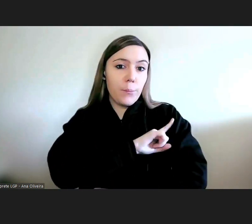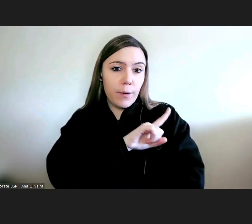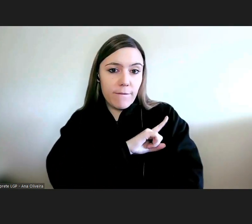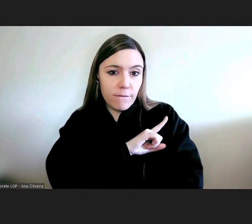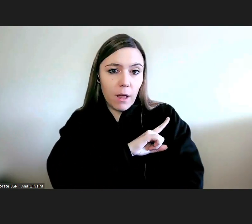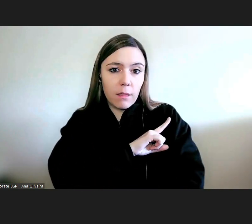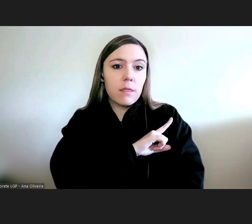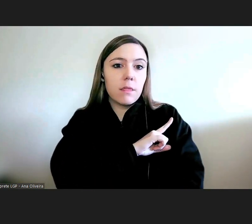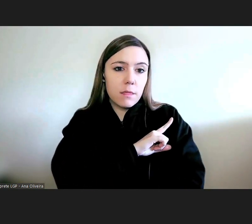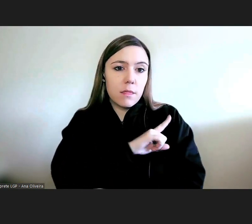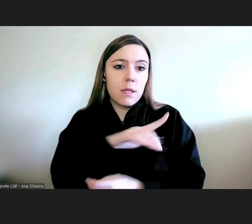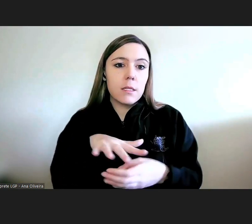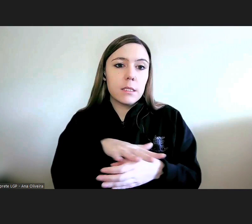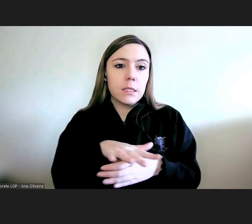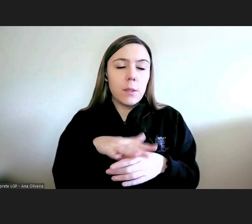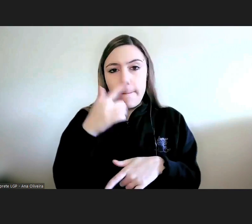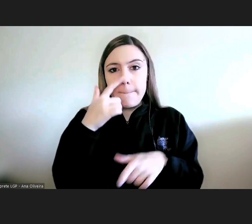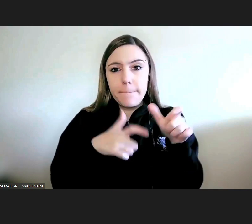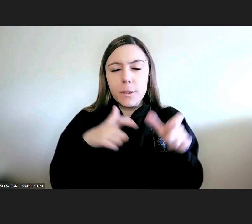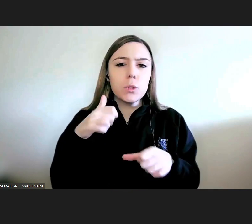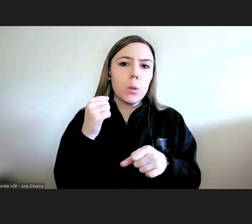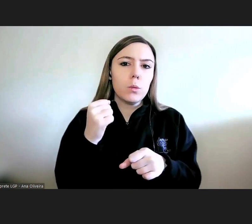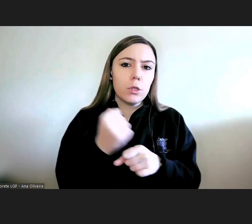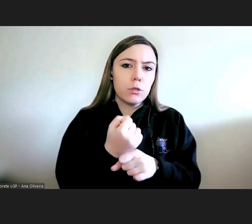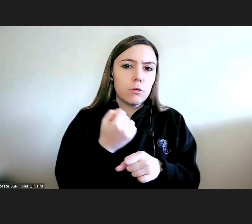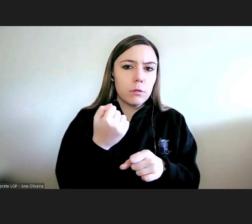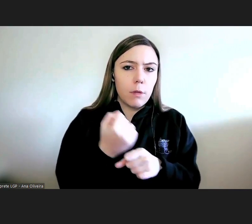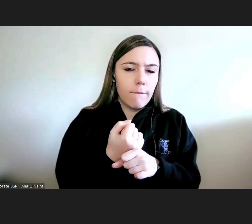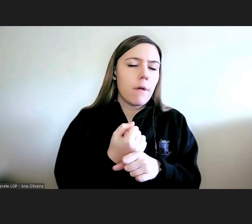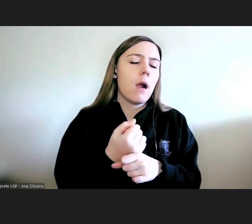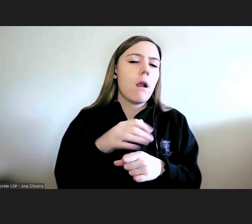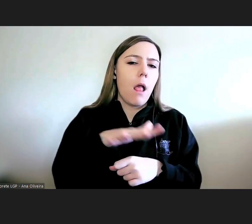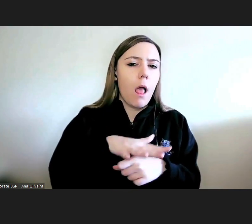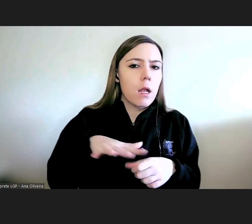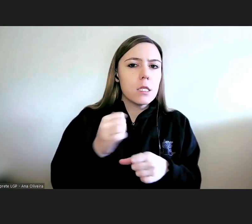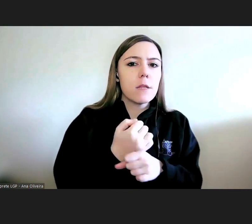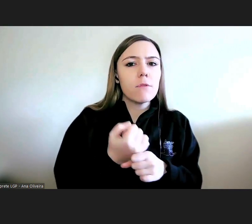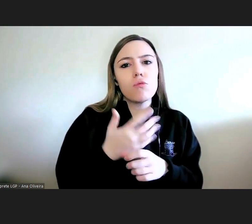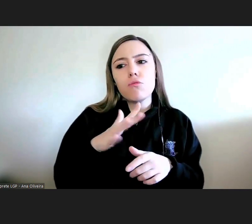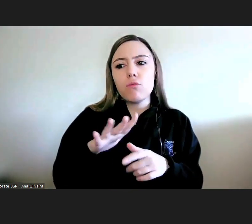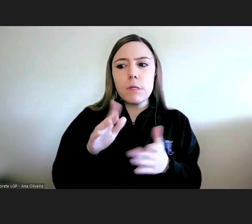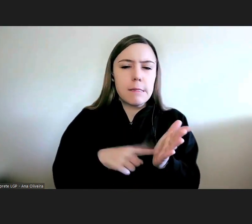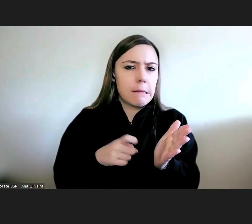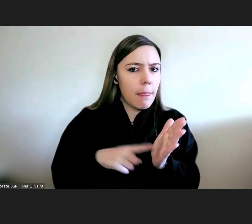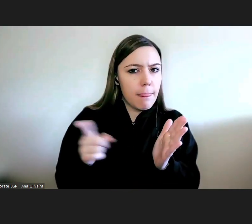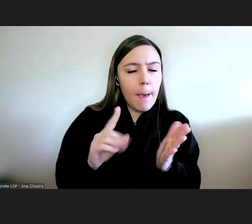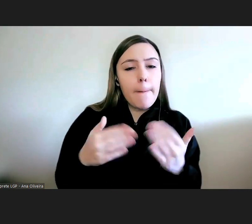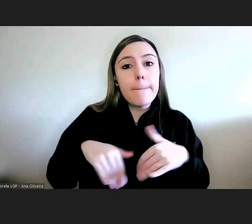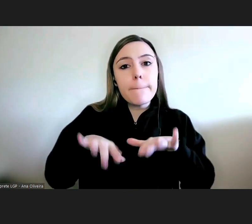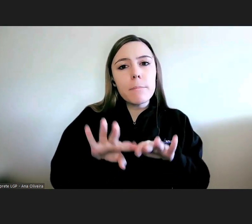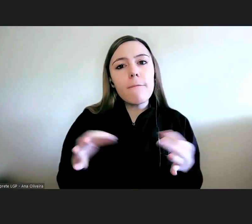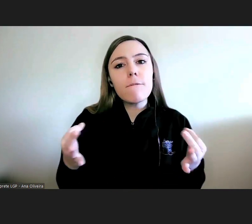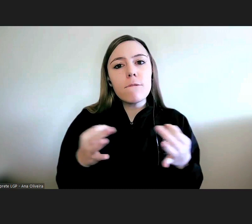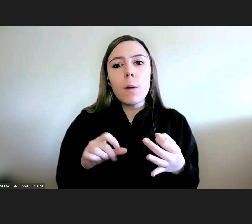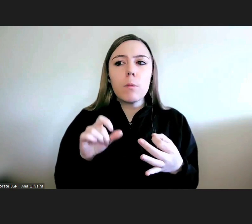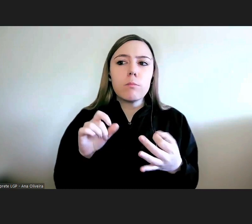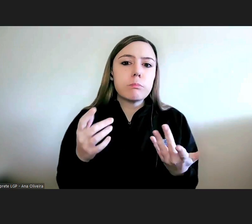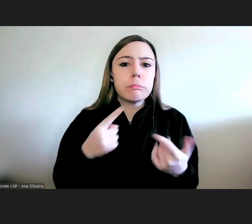não é o caso dos prestadores de serviços essenciais não pode haver alguma atuação mas que se queixam de um